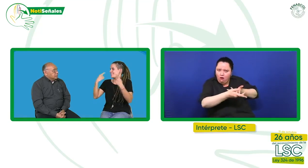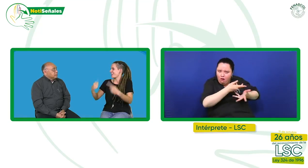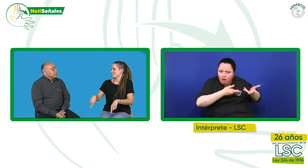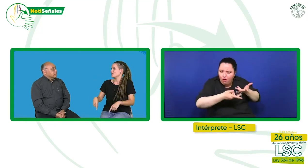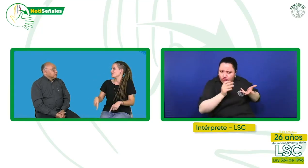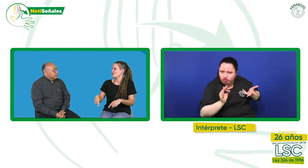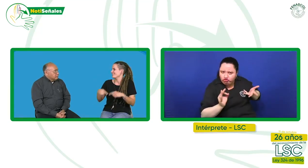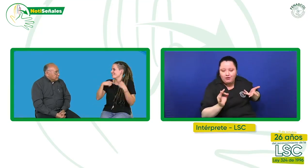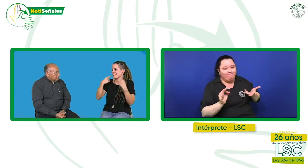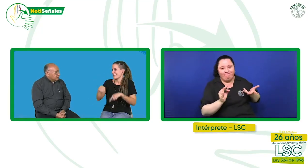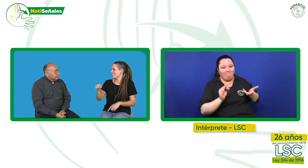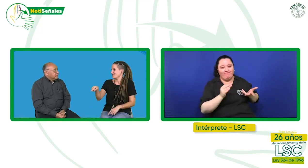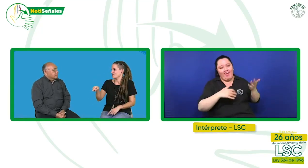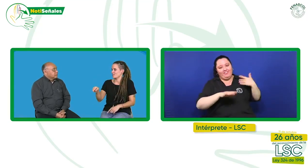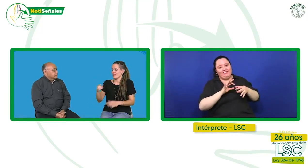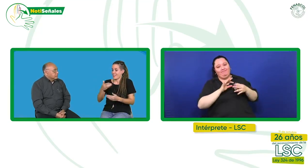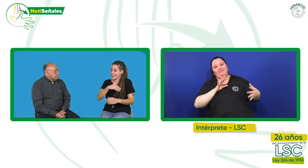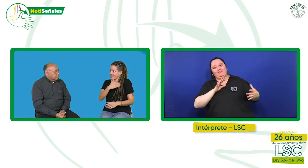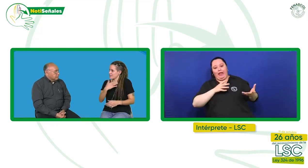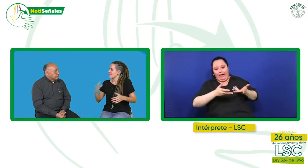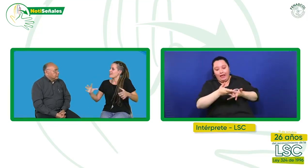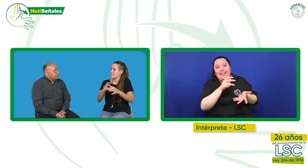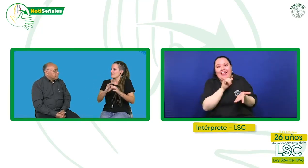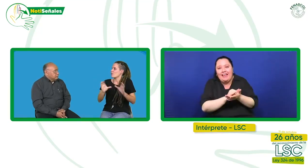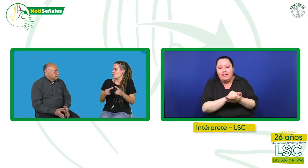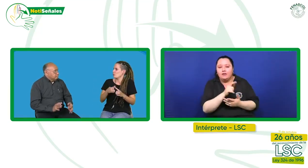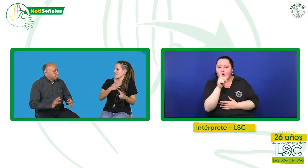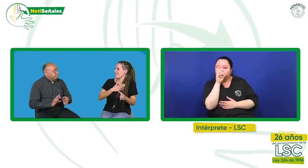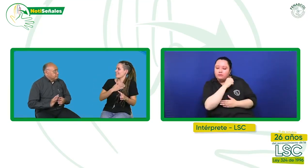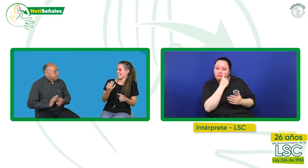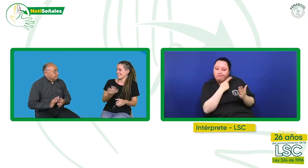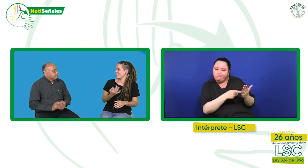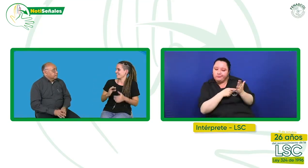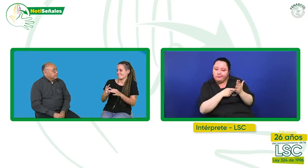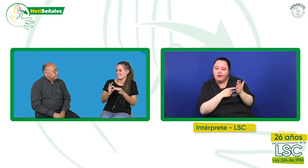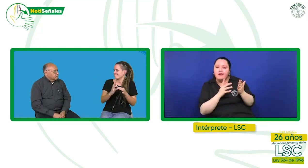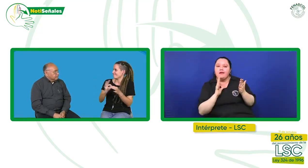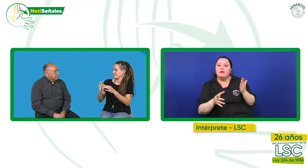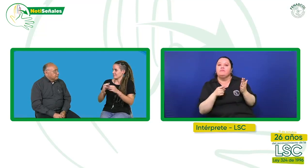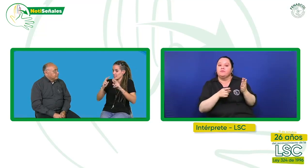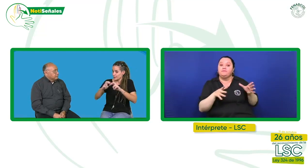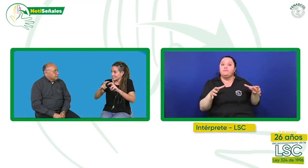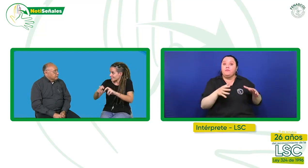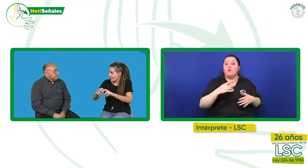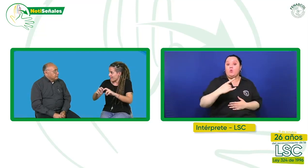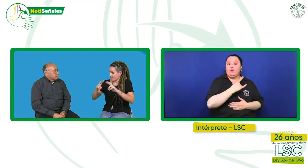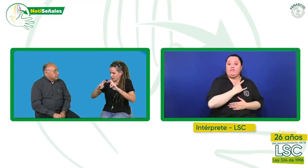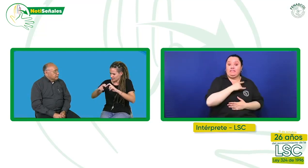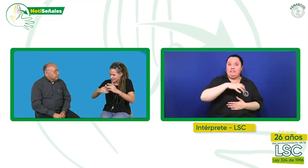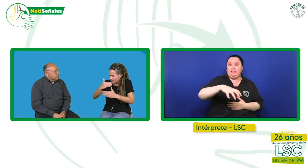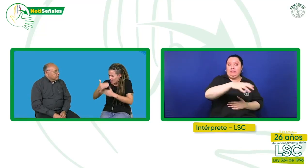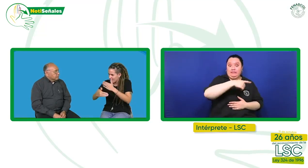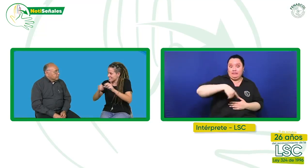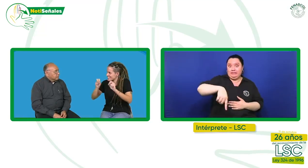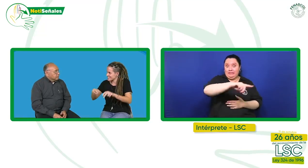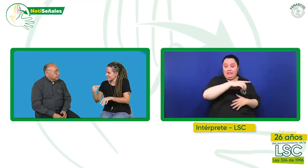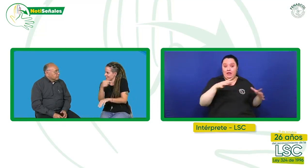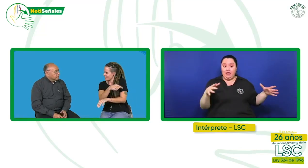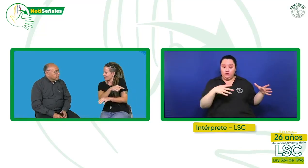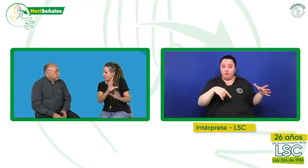Y lo que sí ha quedado en evidencia es que la universidad no puede ir por otro camino